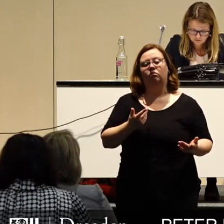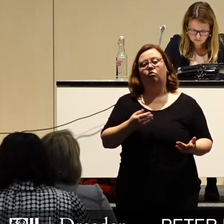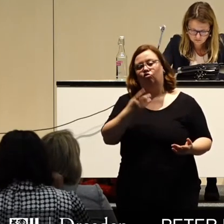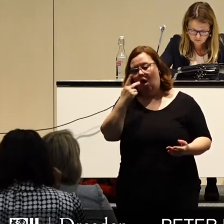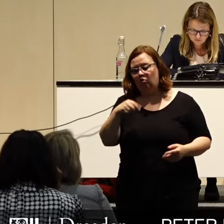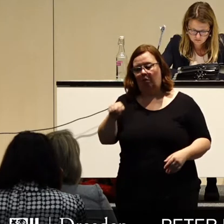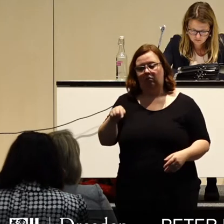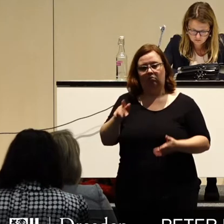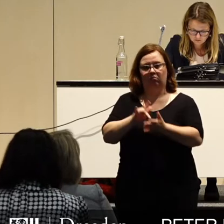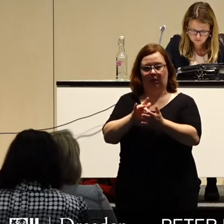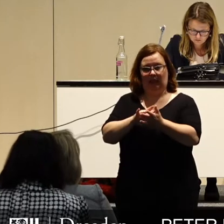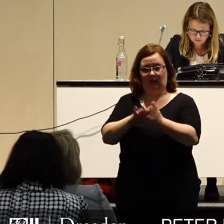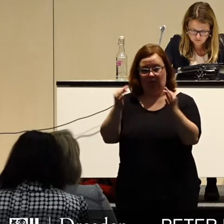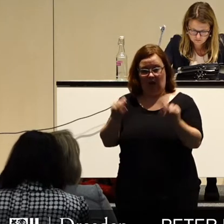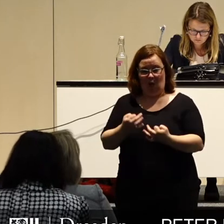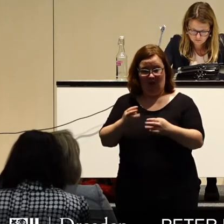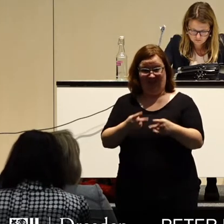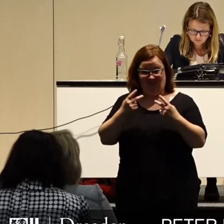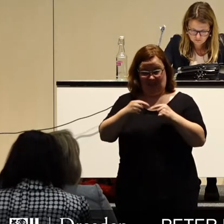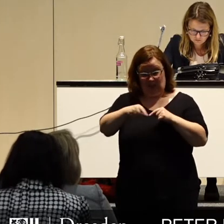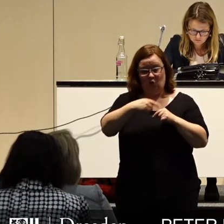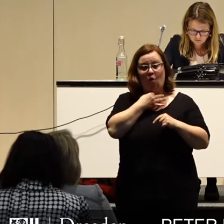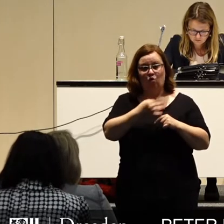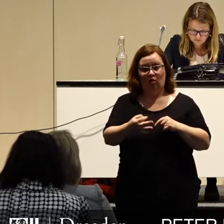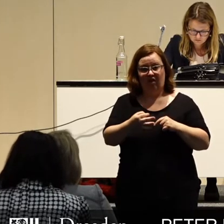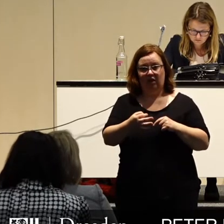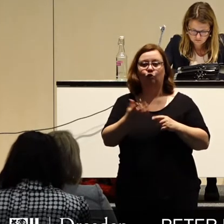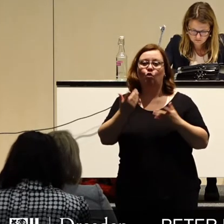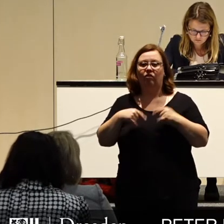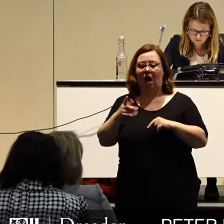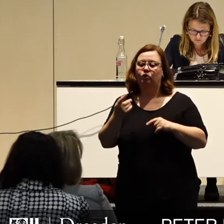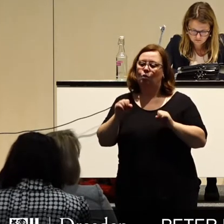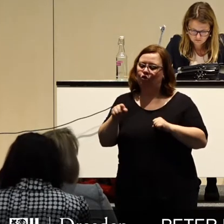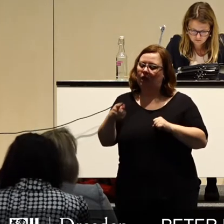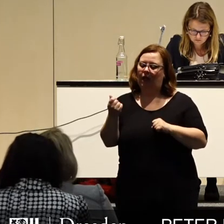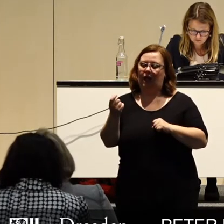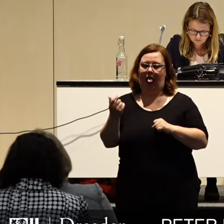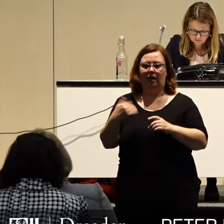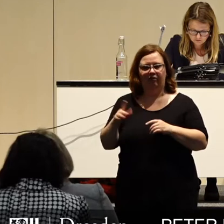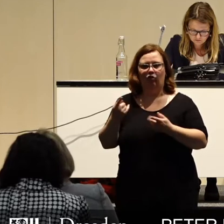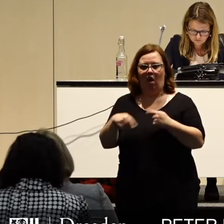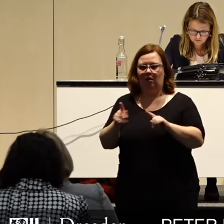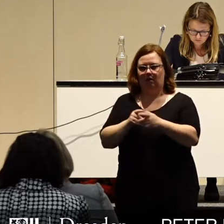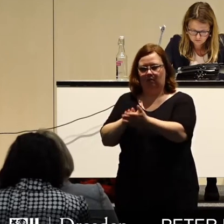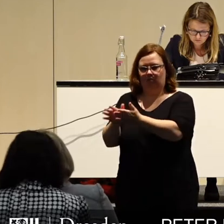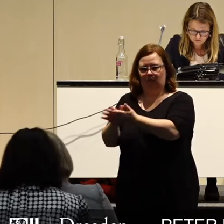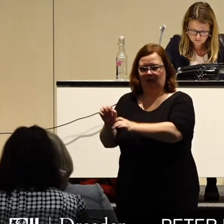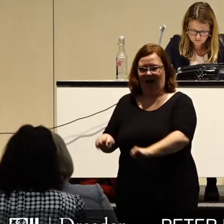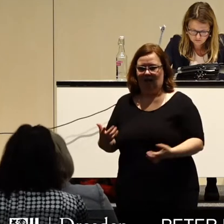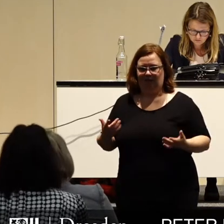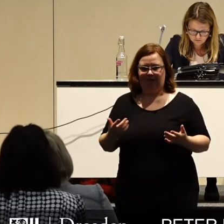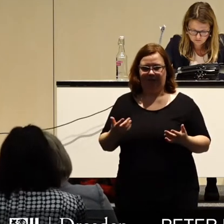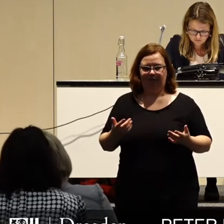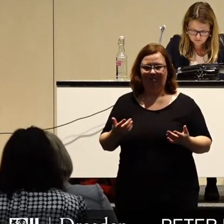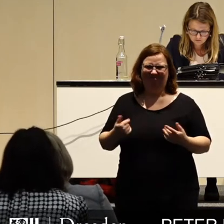abzuwägen, sind alle diese Projekte tatsächlich noch notwendig oder ist die Zeit über sie schon hinweggegangen. Wo wir bei einem